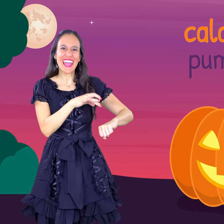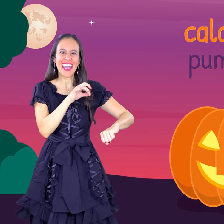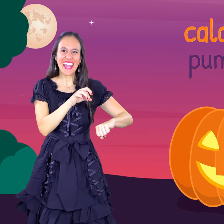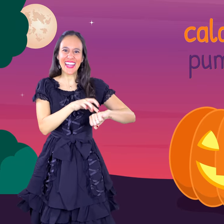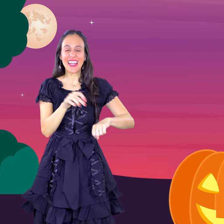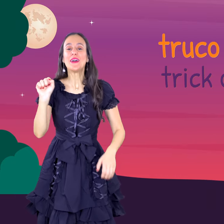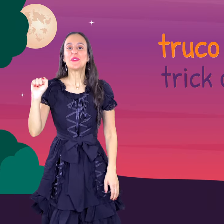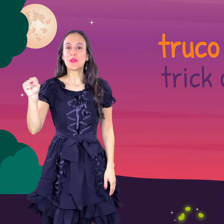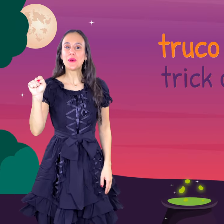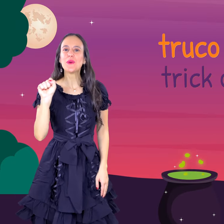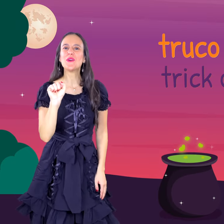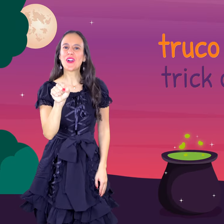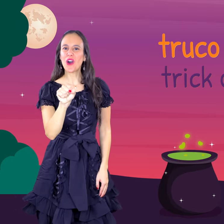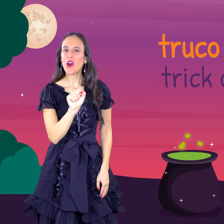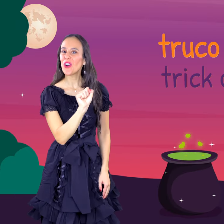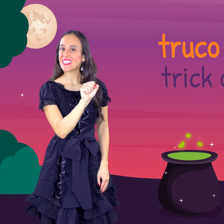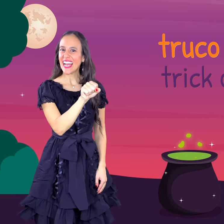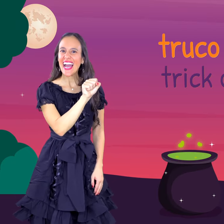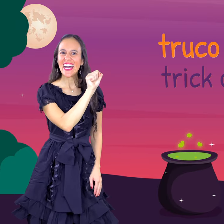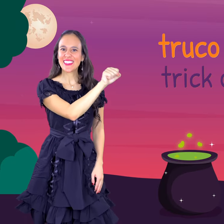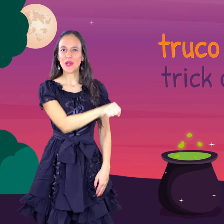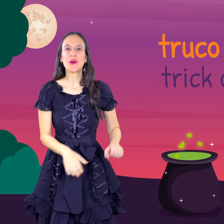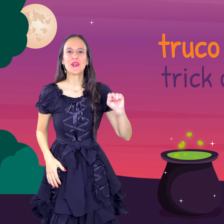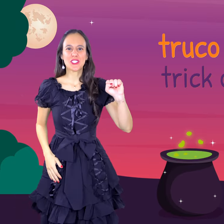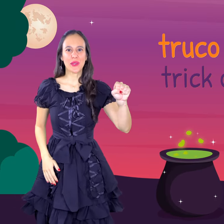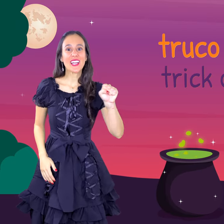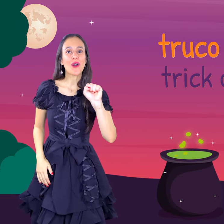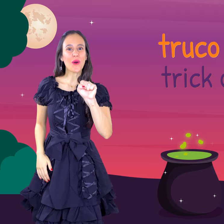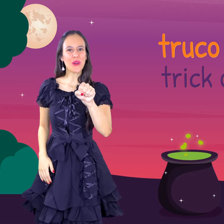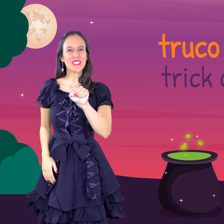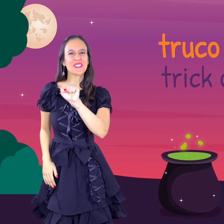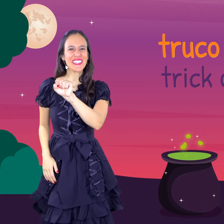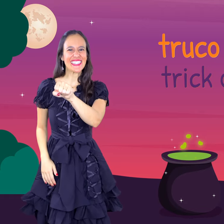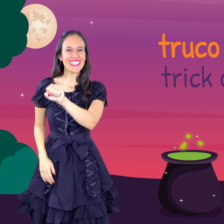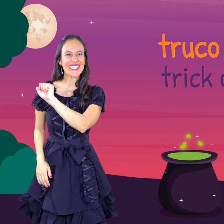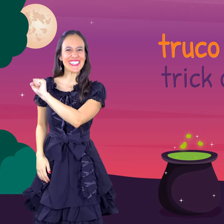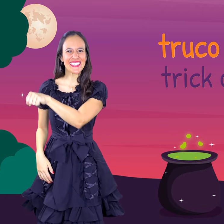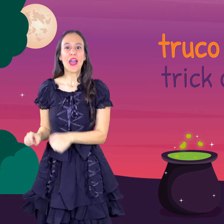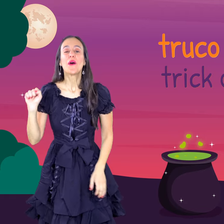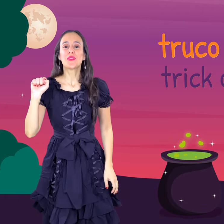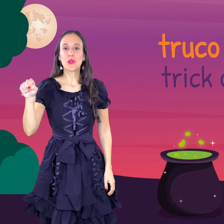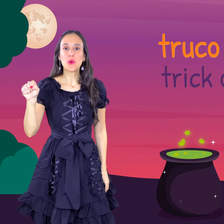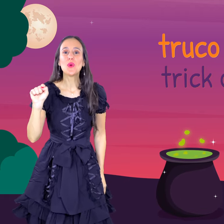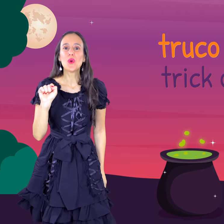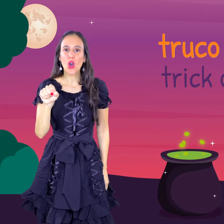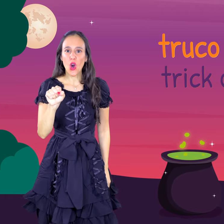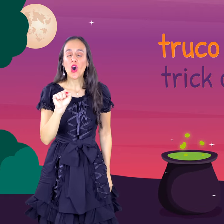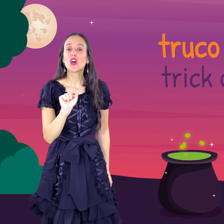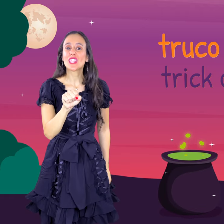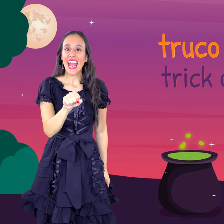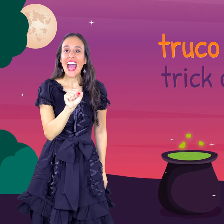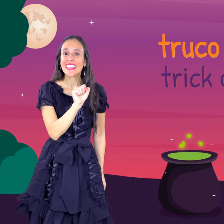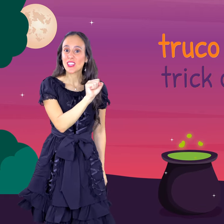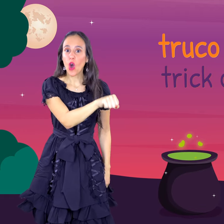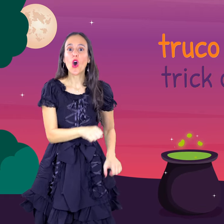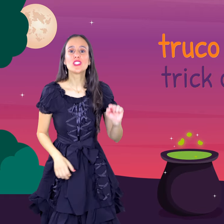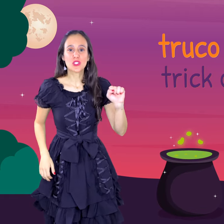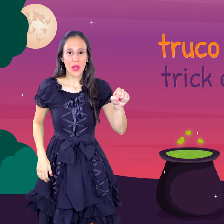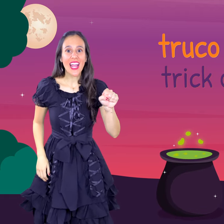Truco o trato, trick or treat Truco o trato, trick